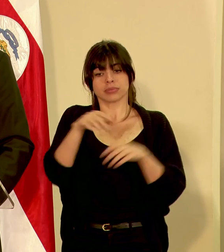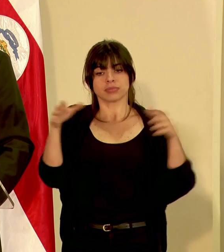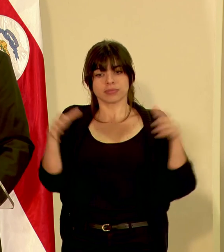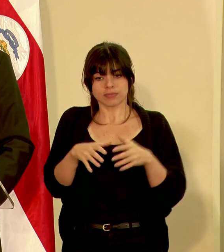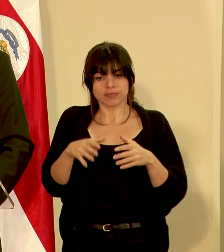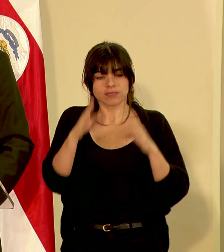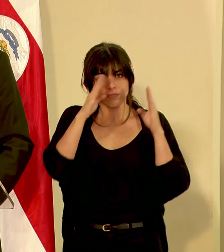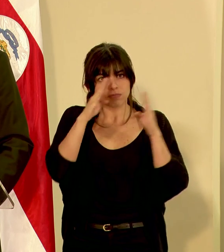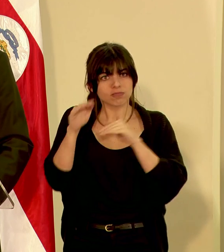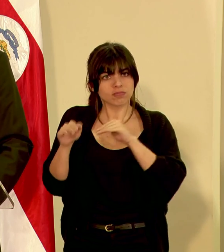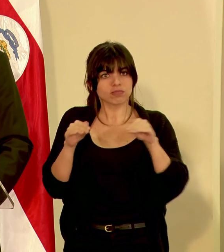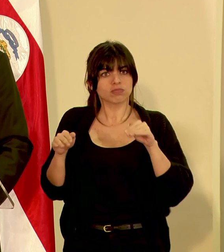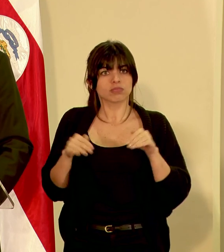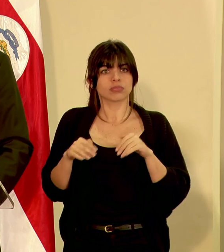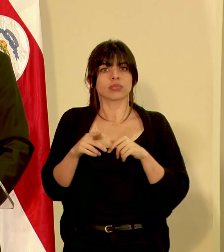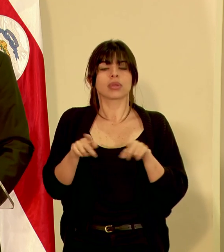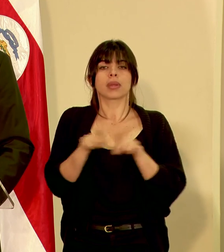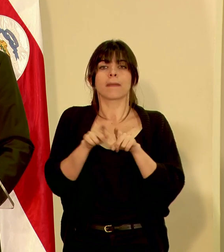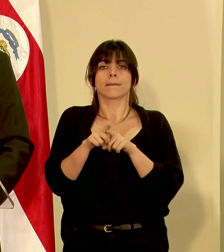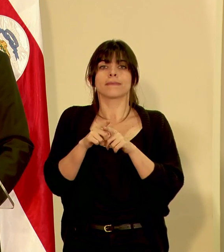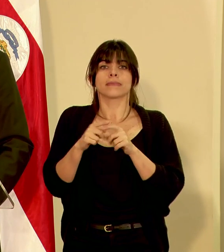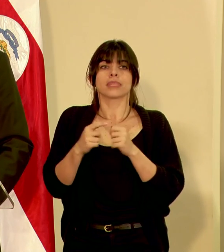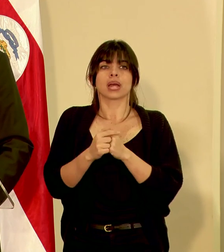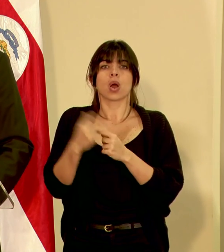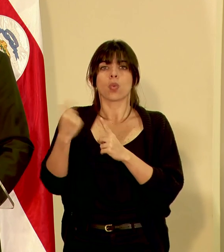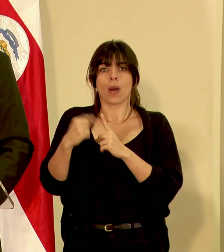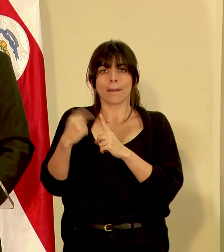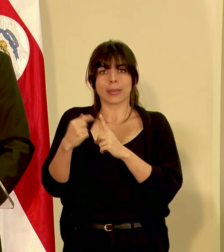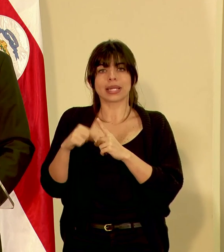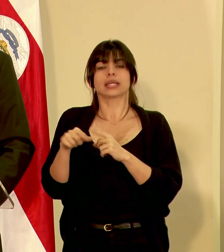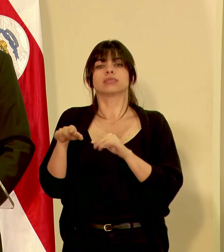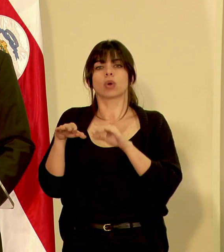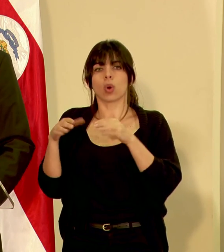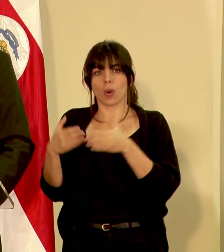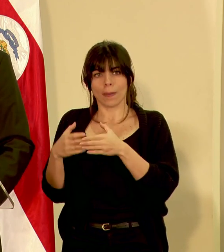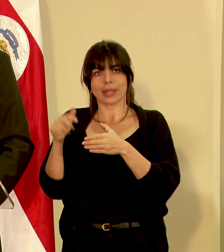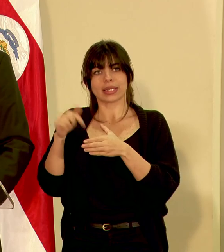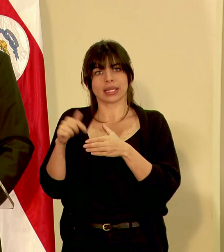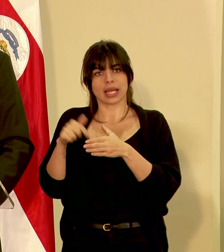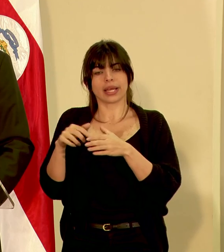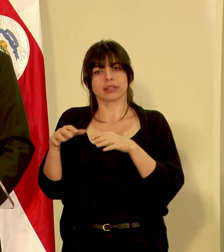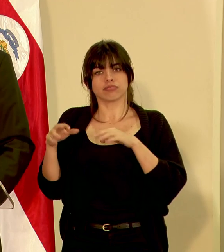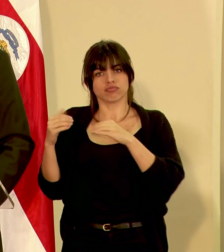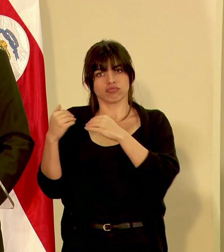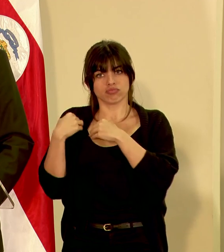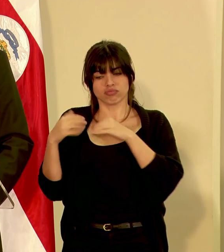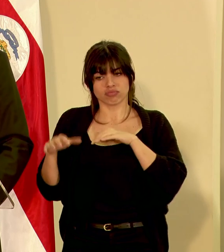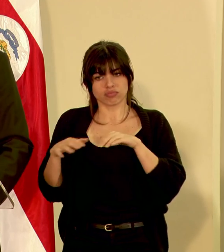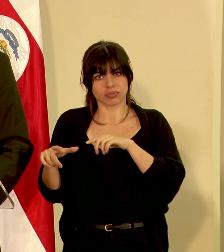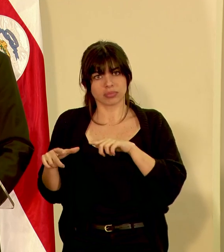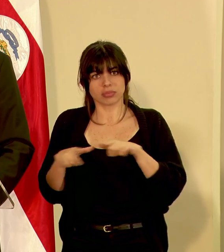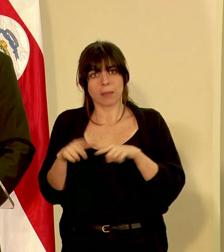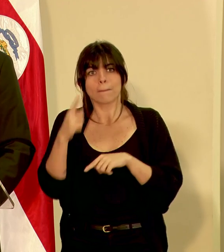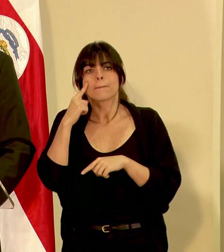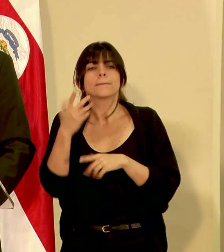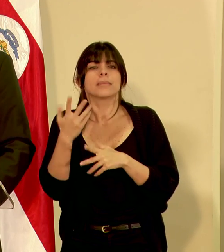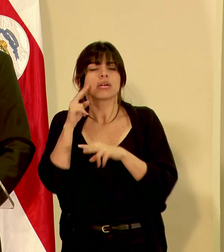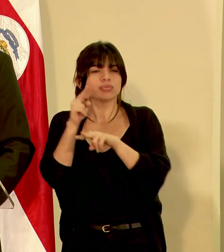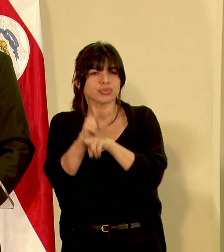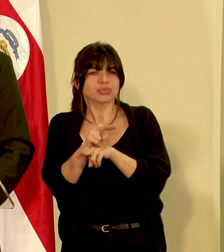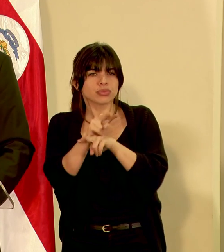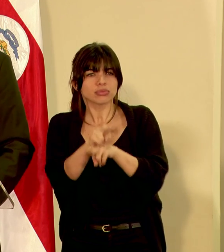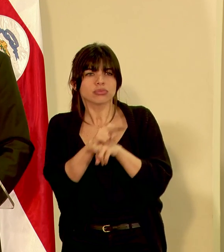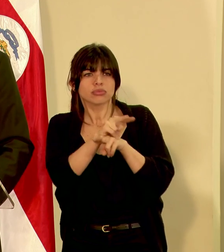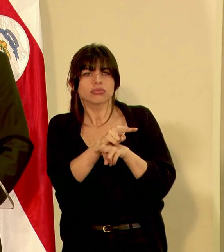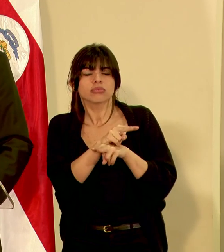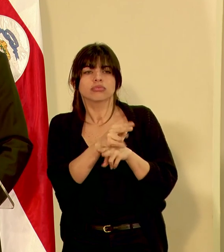en la parte del sector de Guapilis, pues mantenemos este comité activado, principalmente pues vigilando